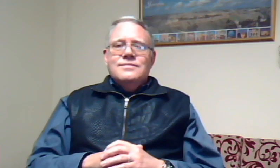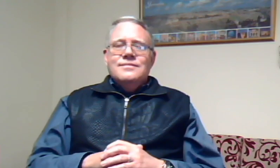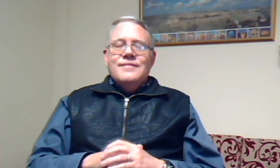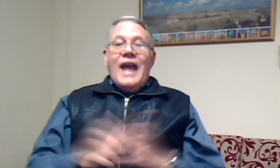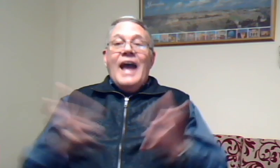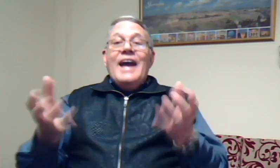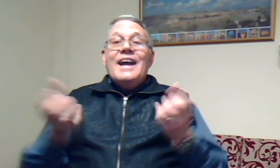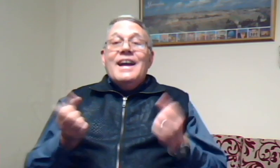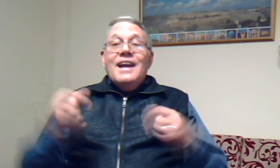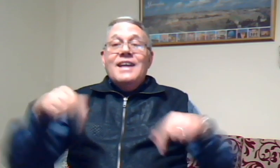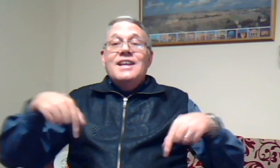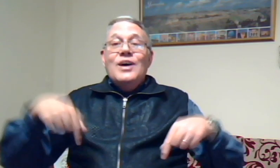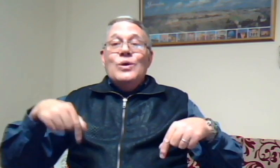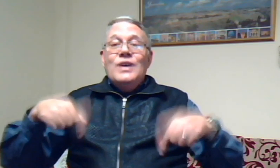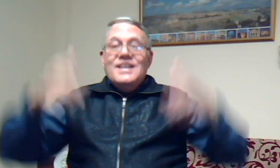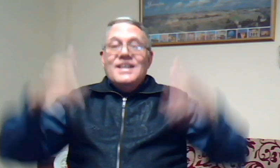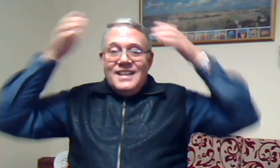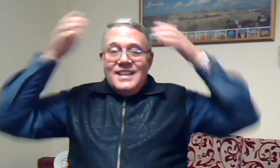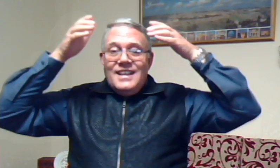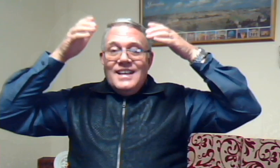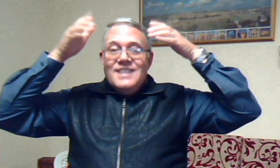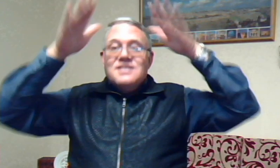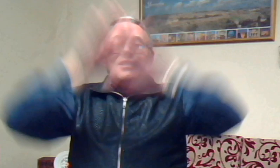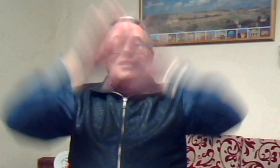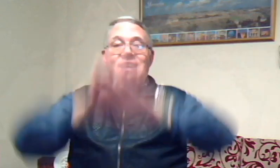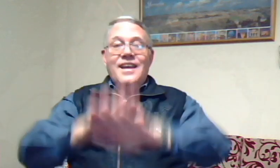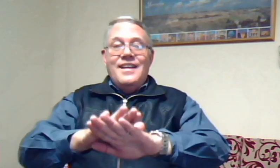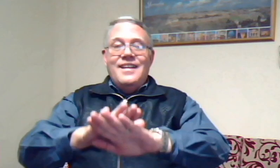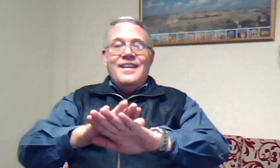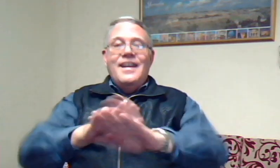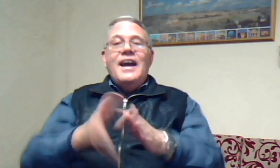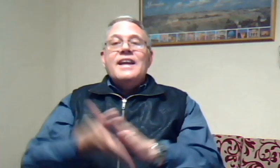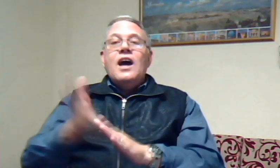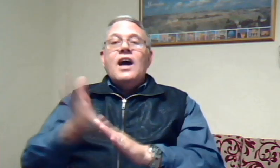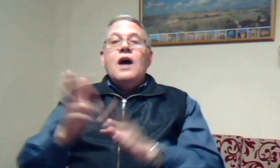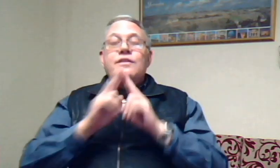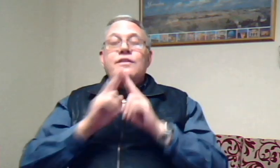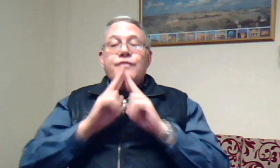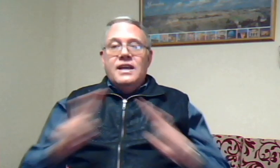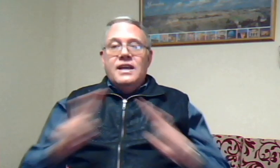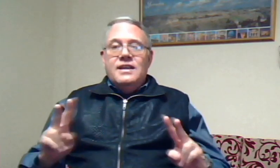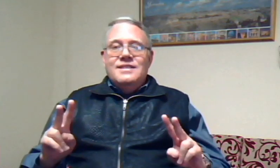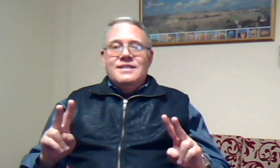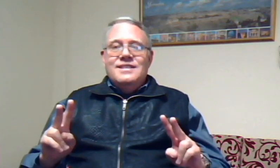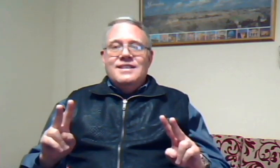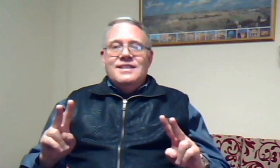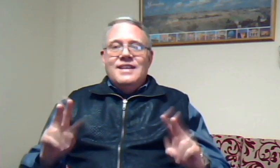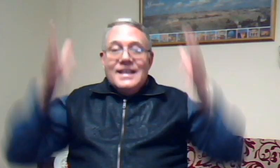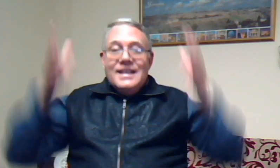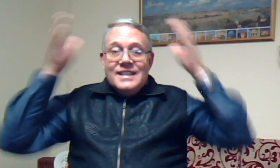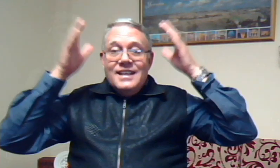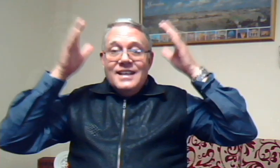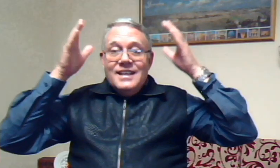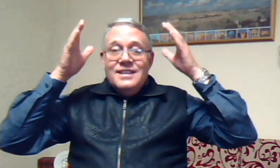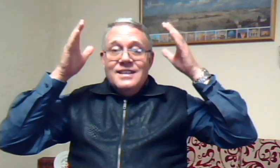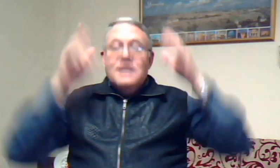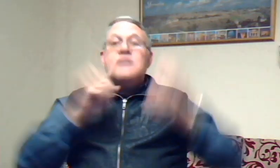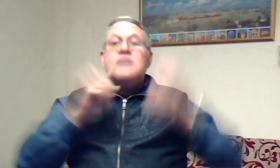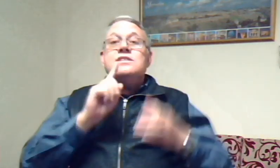Krij nou die Heerese sê en gaan in vrede. Die Heere sal